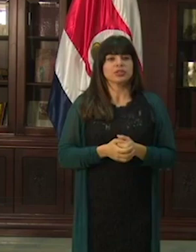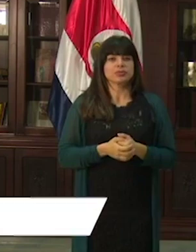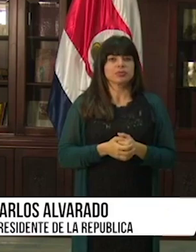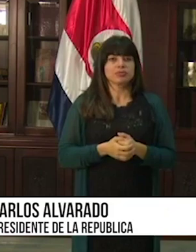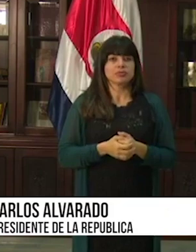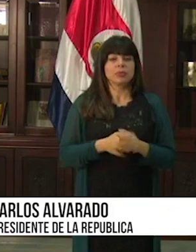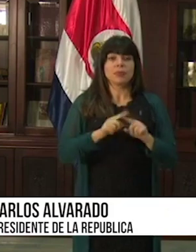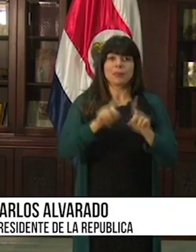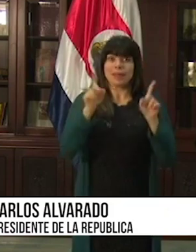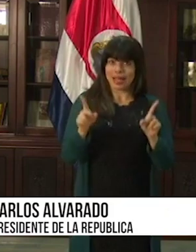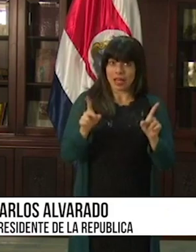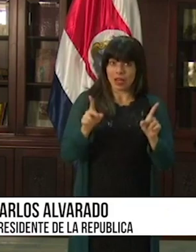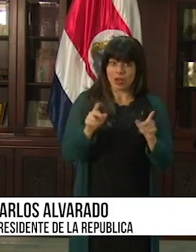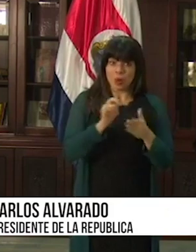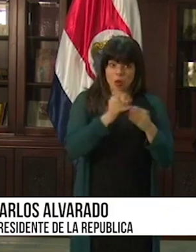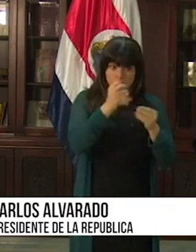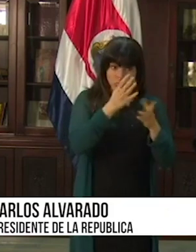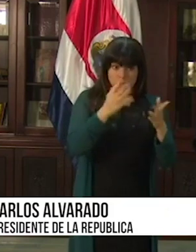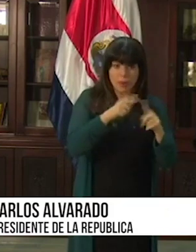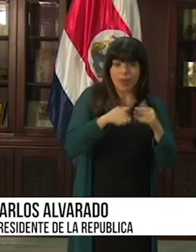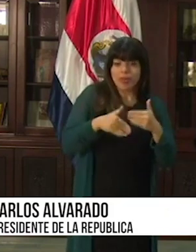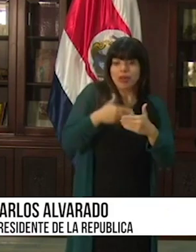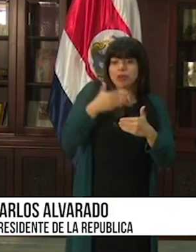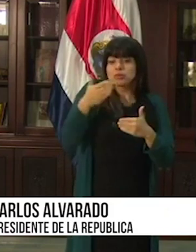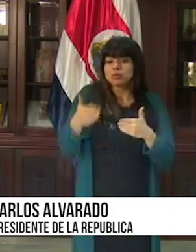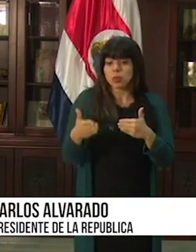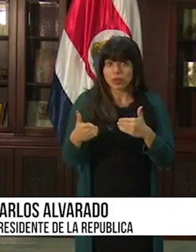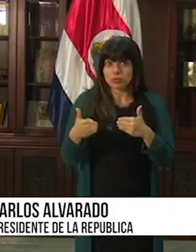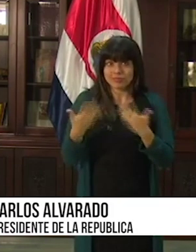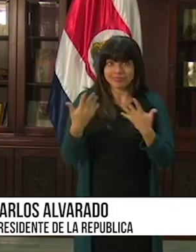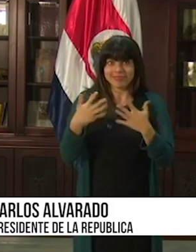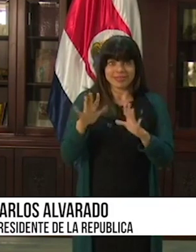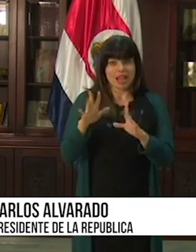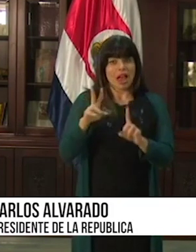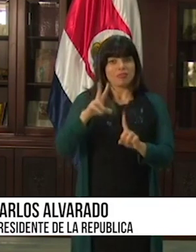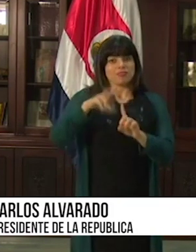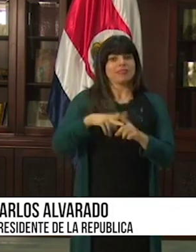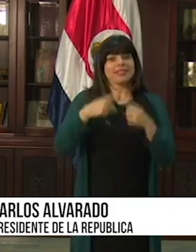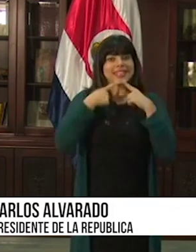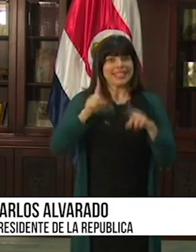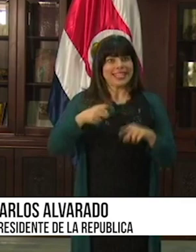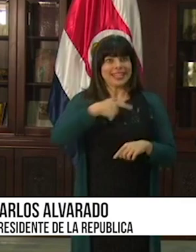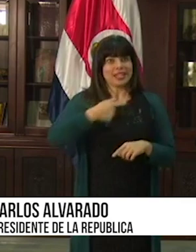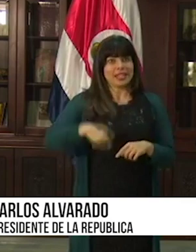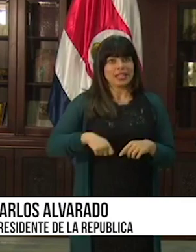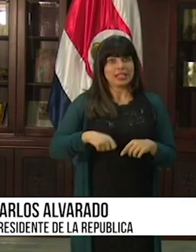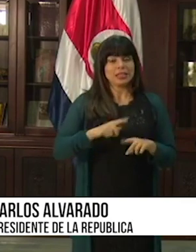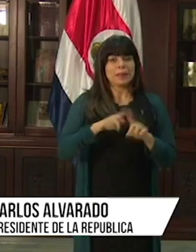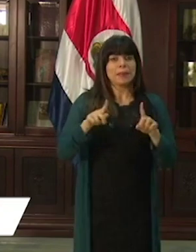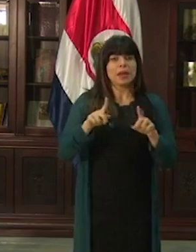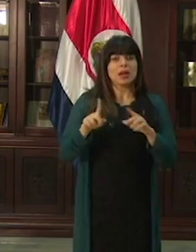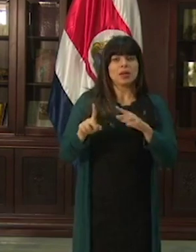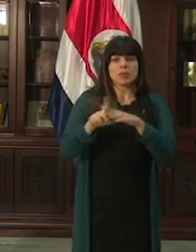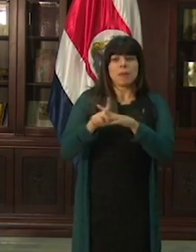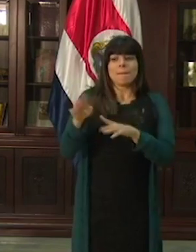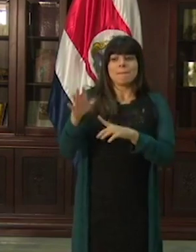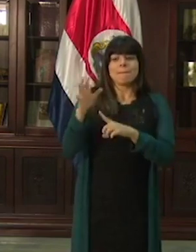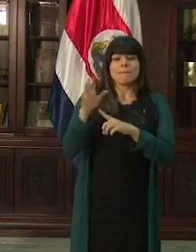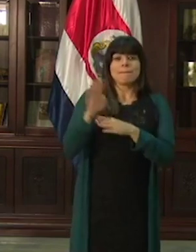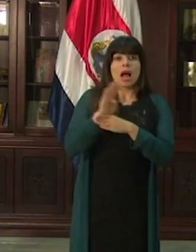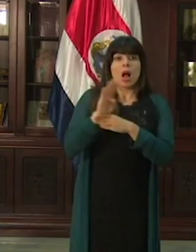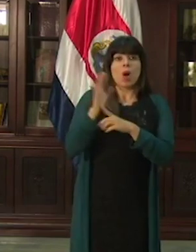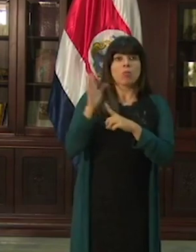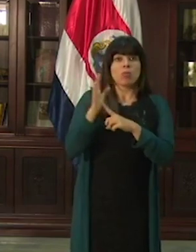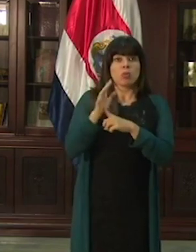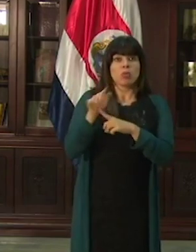No obstante eso, después de adoptada esta directriz, particularmente en el Banco Popular,